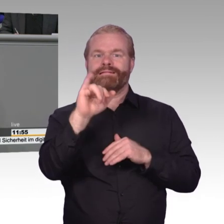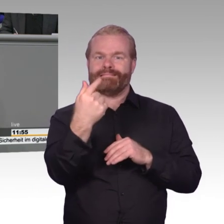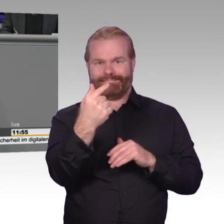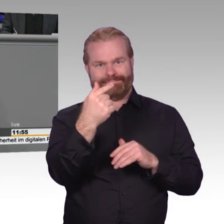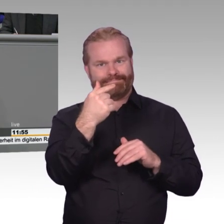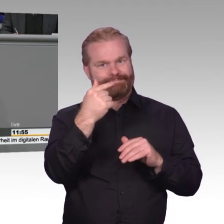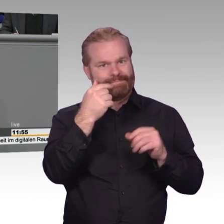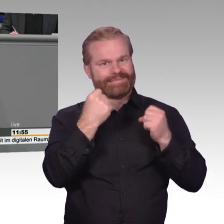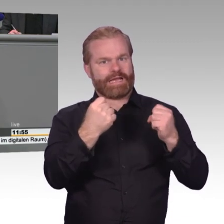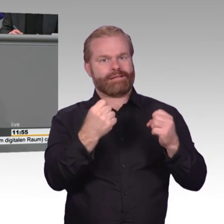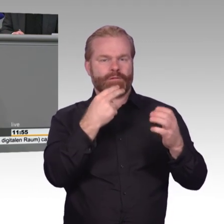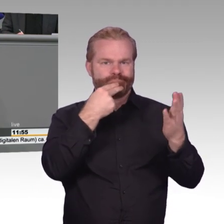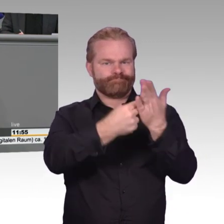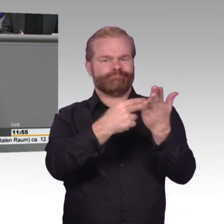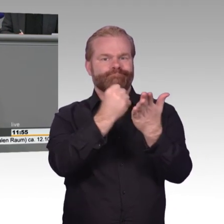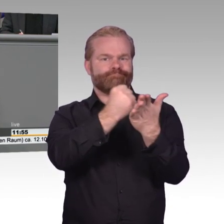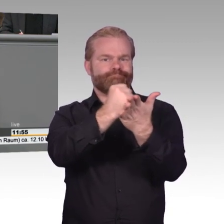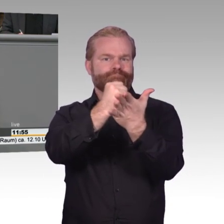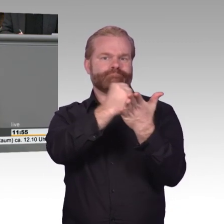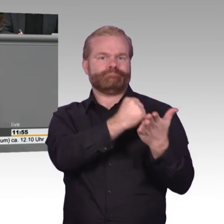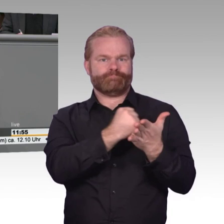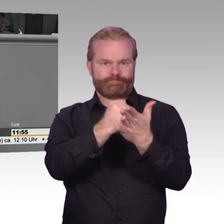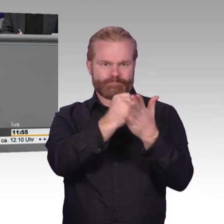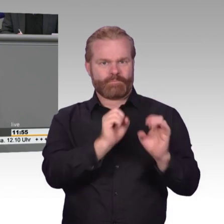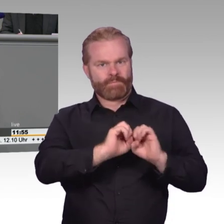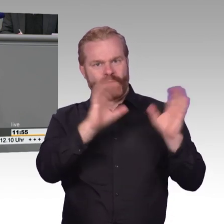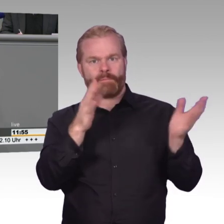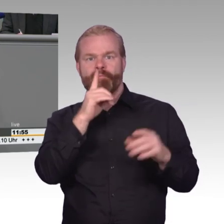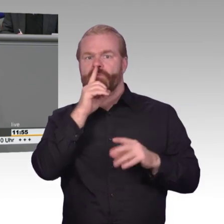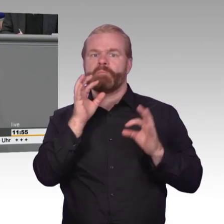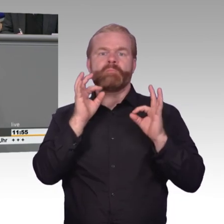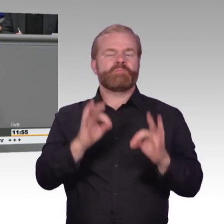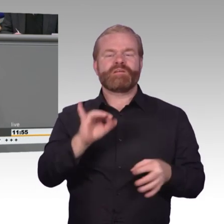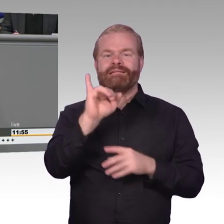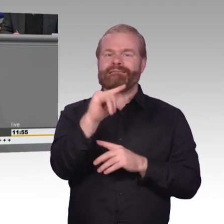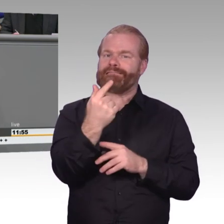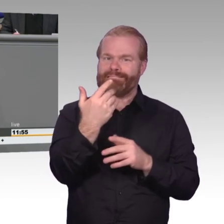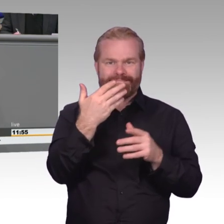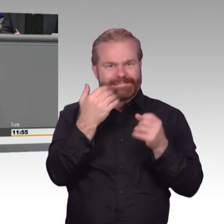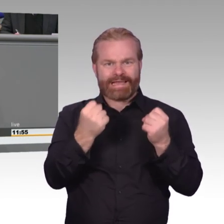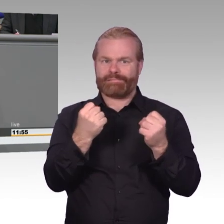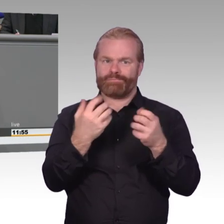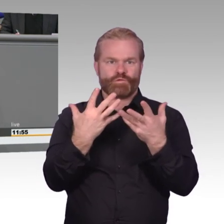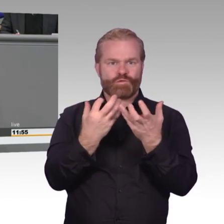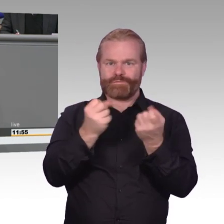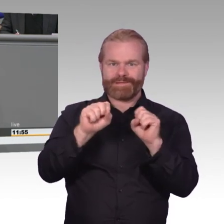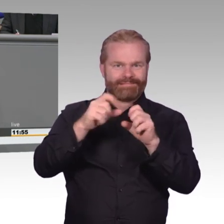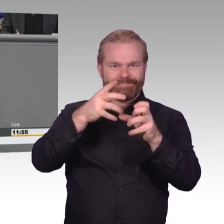sichere Geräte, damit aus dem Internet of Things kein Internet of silly things wird. Wir brauchen aber auch unseren gesunden Menschenverstand, der uns